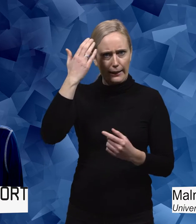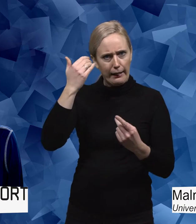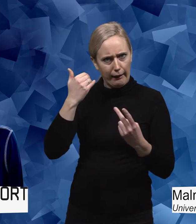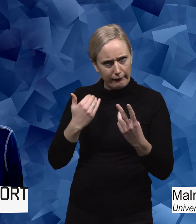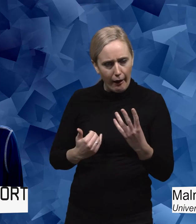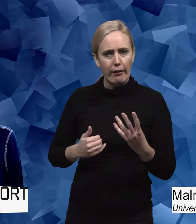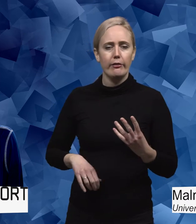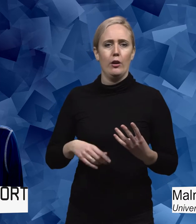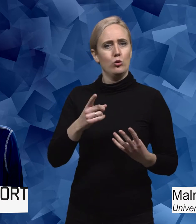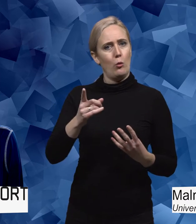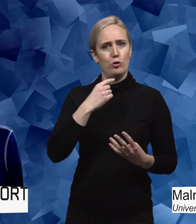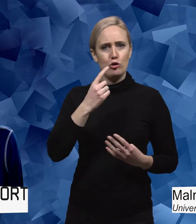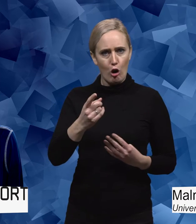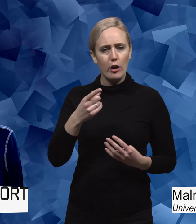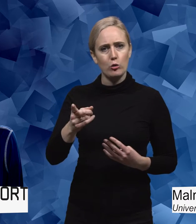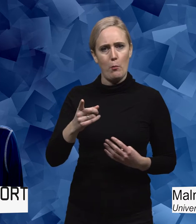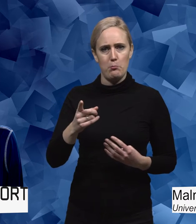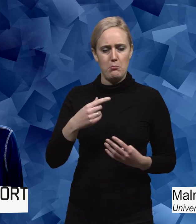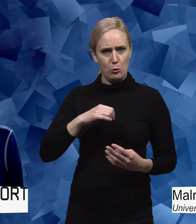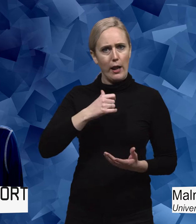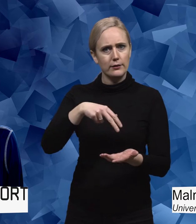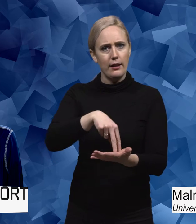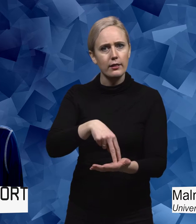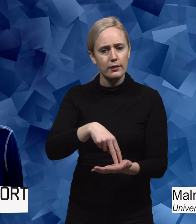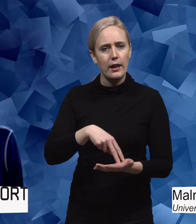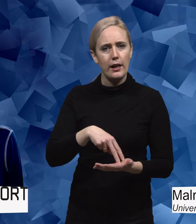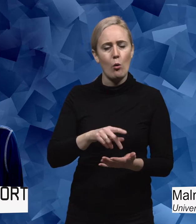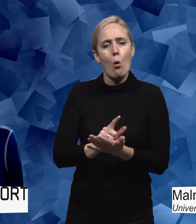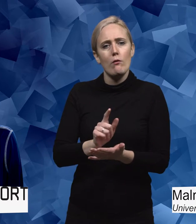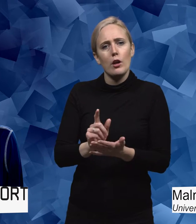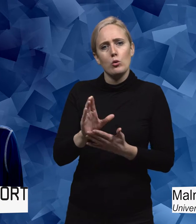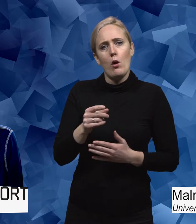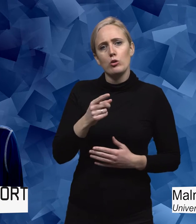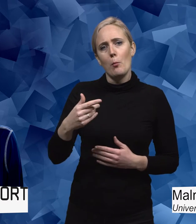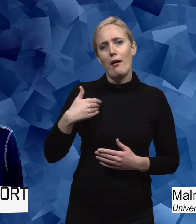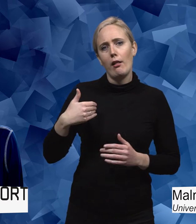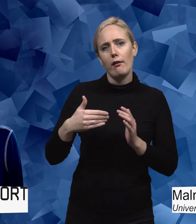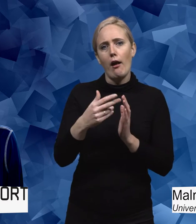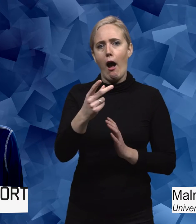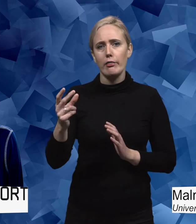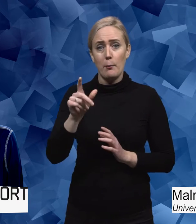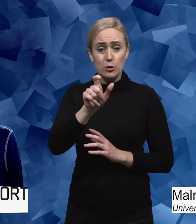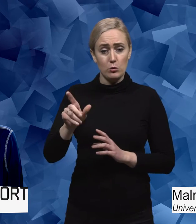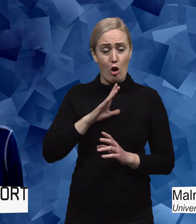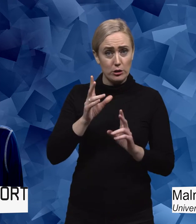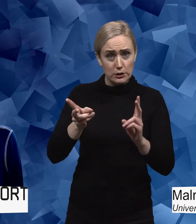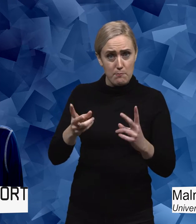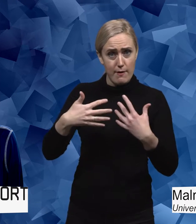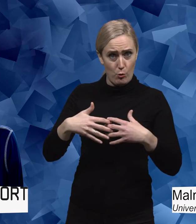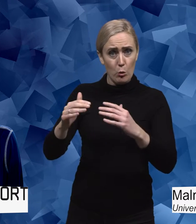prata om att de var väldigt oberoende. Och ofta så relaterade de då till andra som kanske hade samma funktionsnedsättning